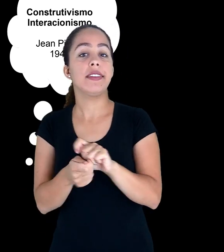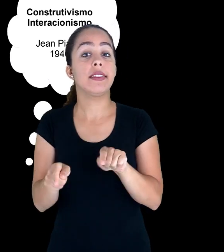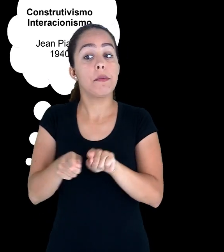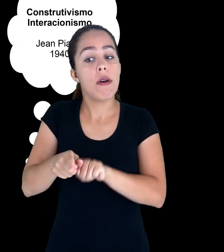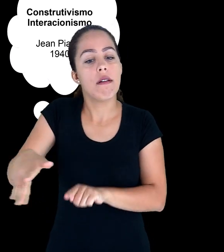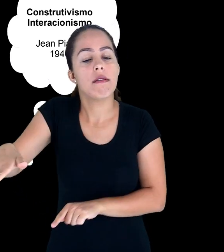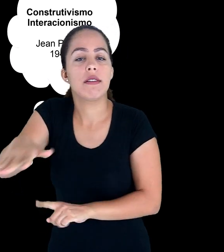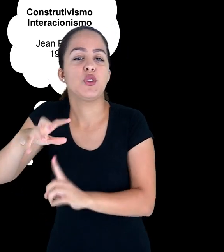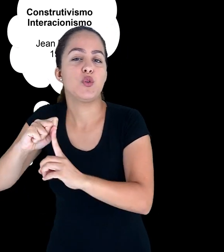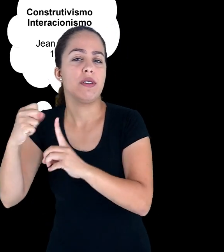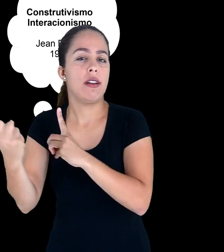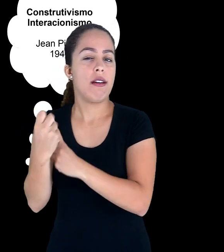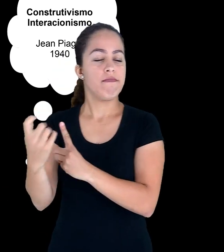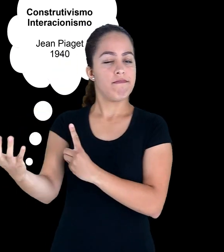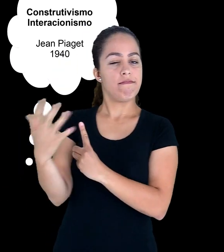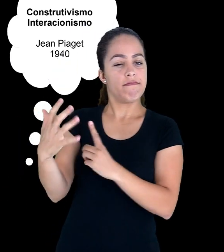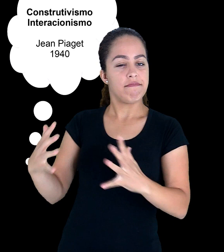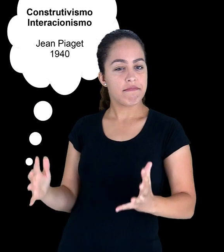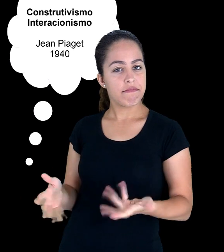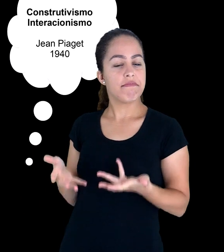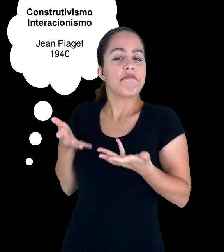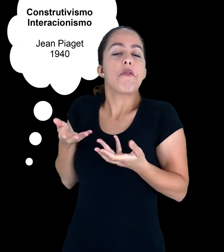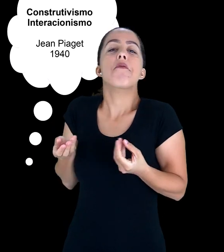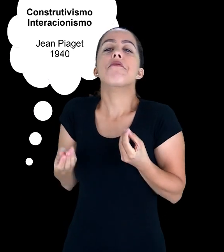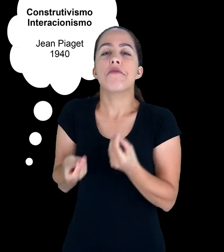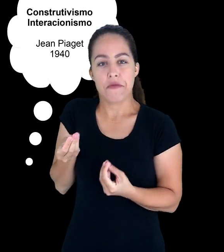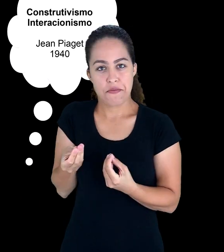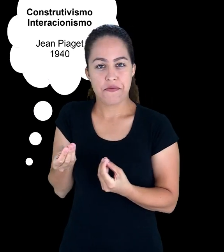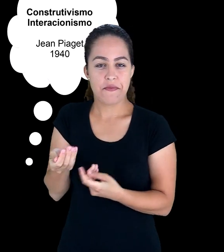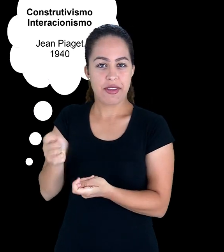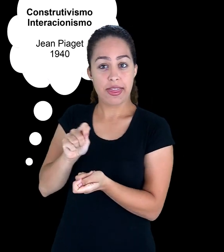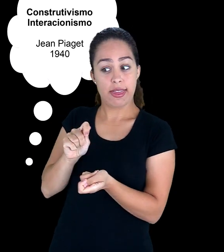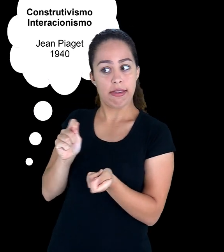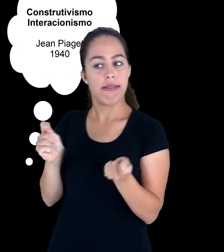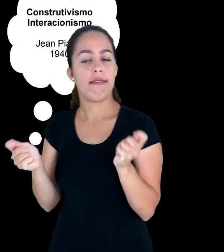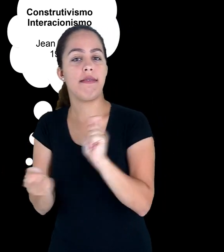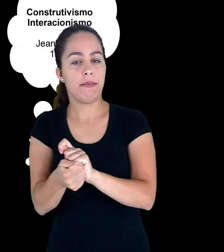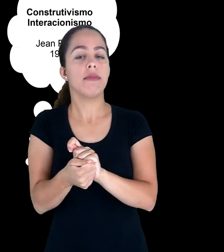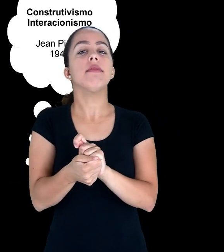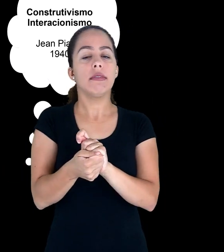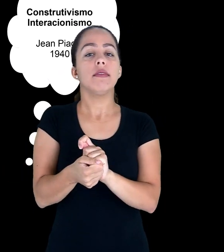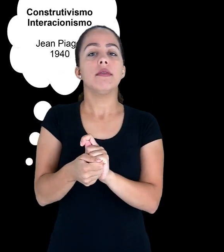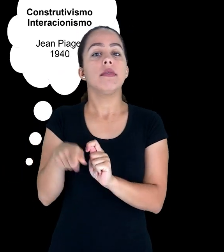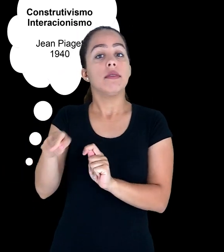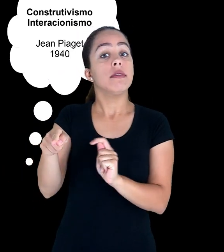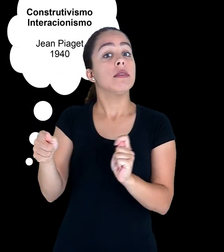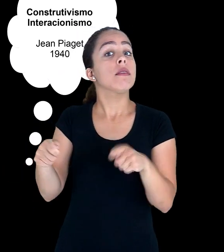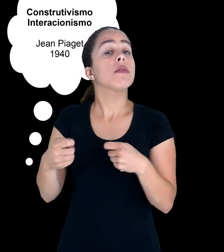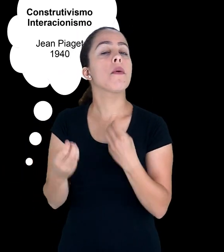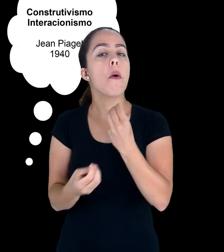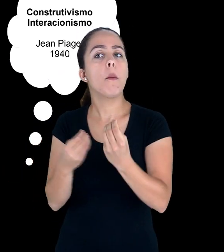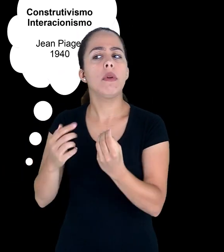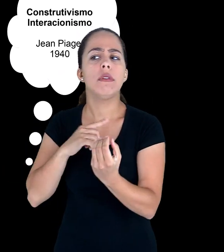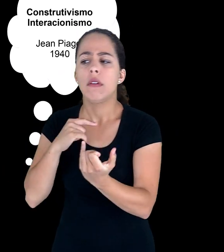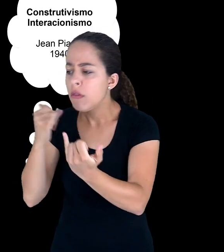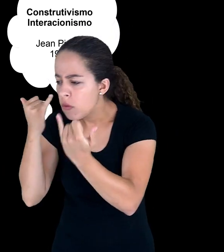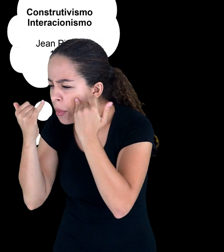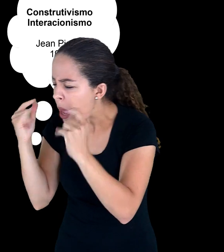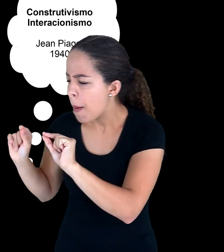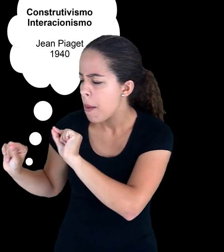o meio, os estímulos do meio. E esse processo de adaptação, ele ocorre por meio da assimilação